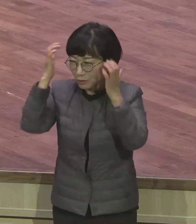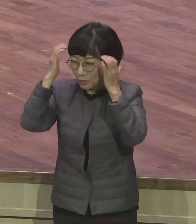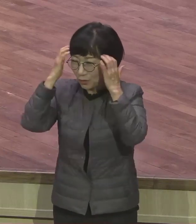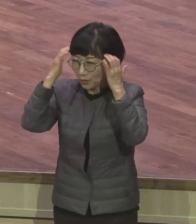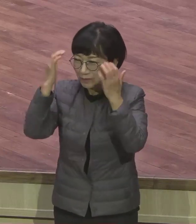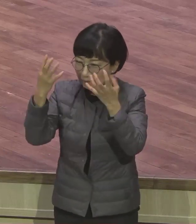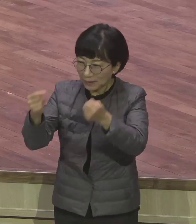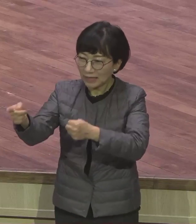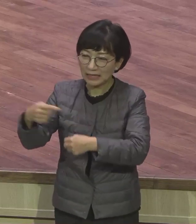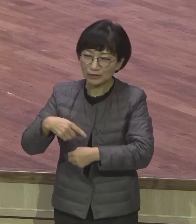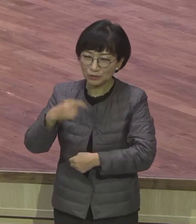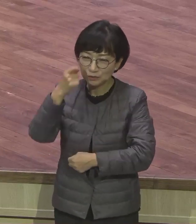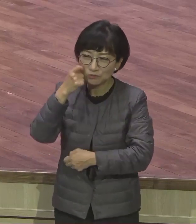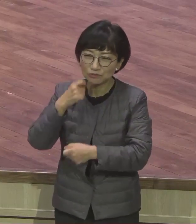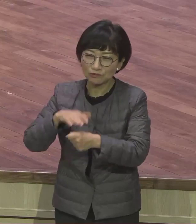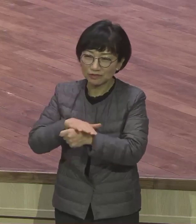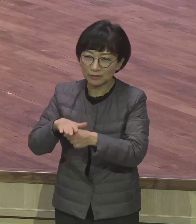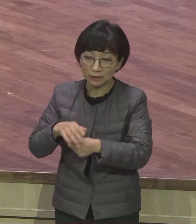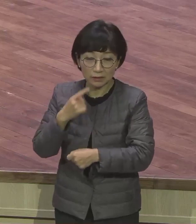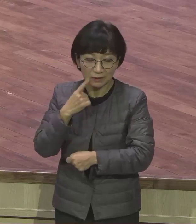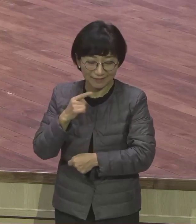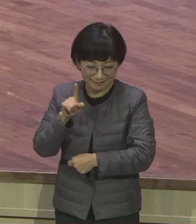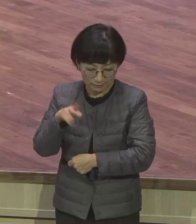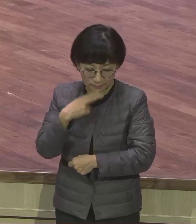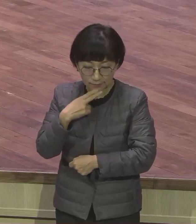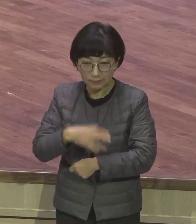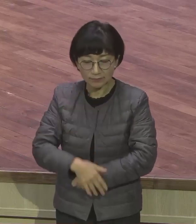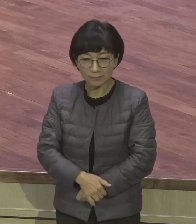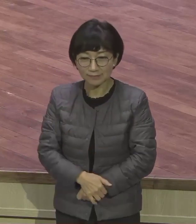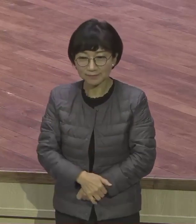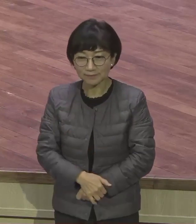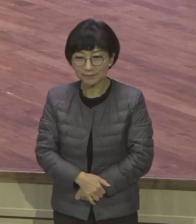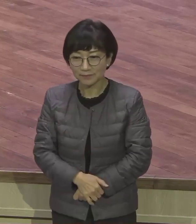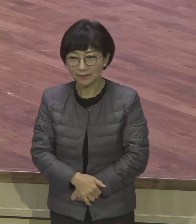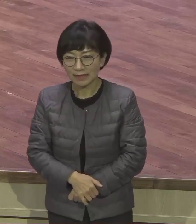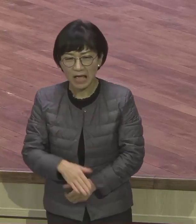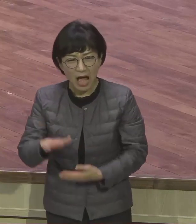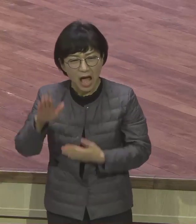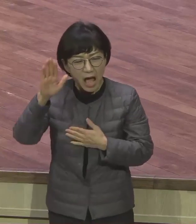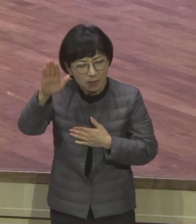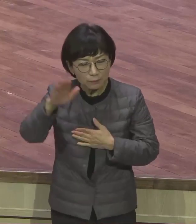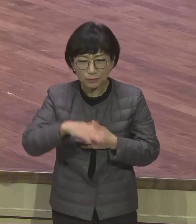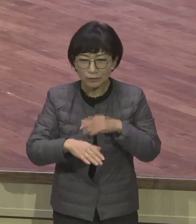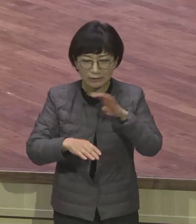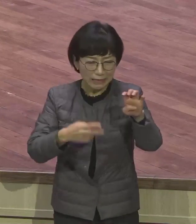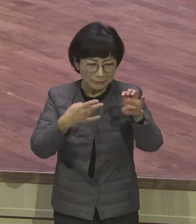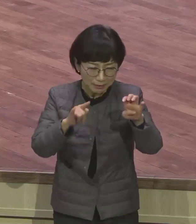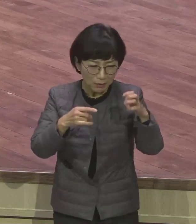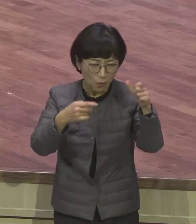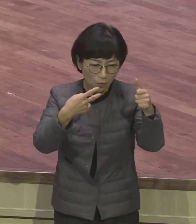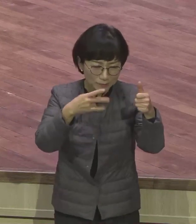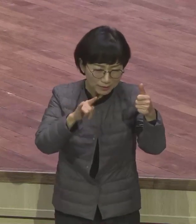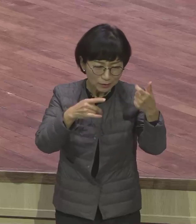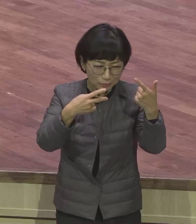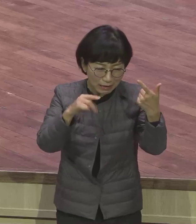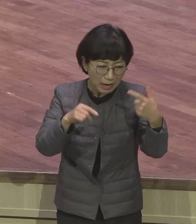많겠다. 뻔하거든요. 살아갈 앞으로 살아갈 길이 고생이 쫙 쌓여있어요.